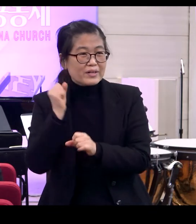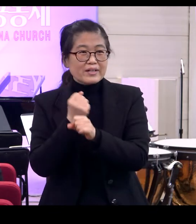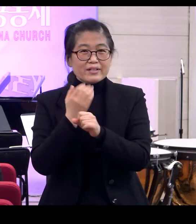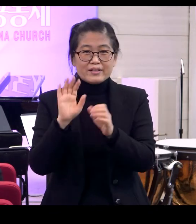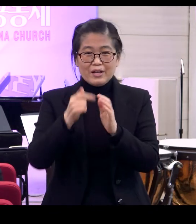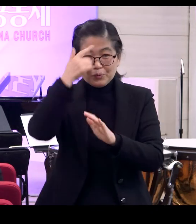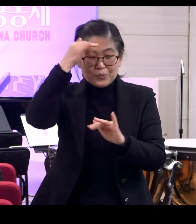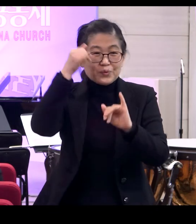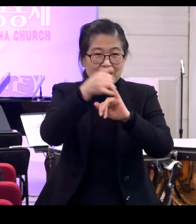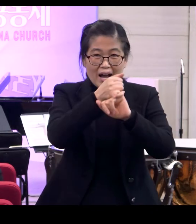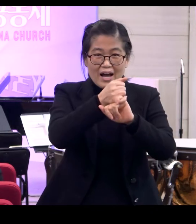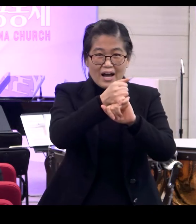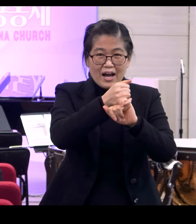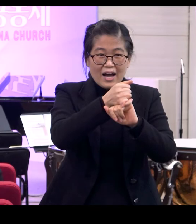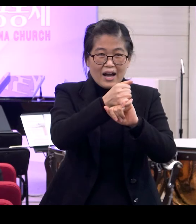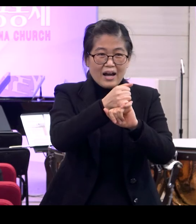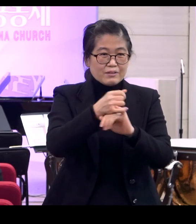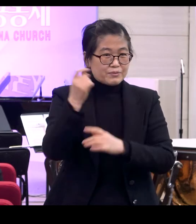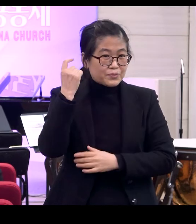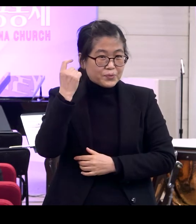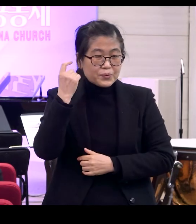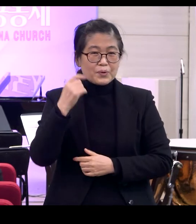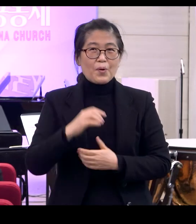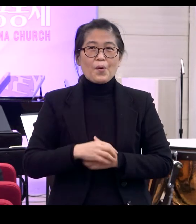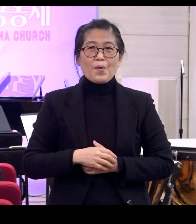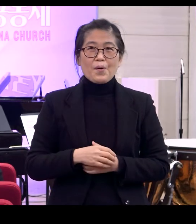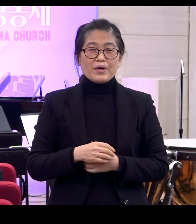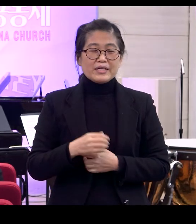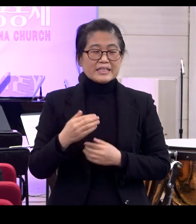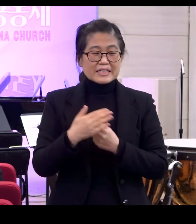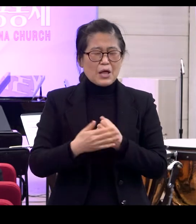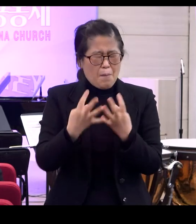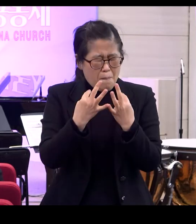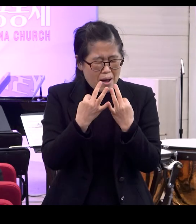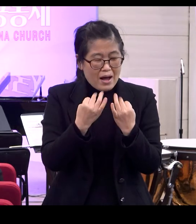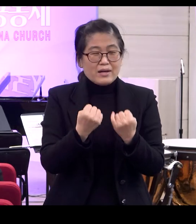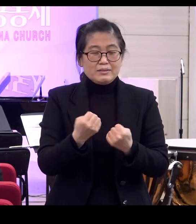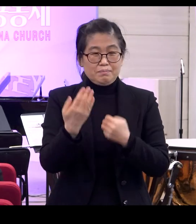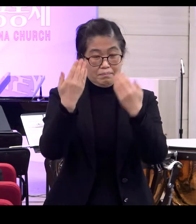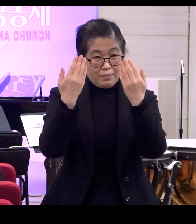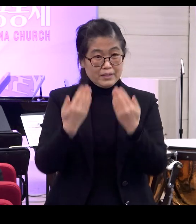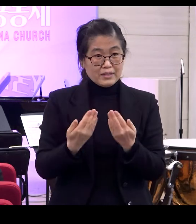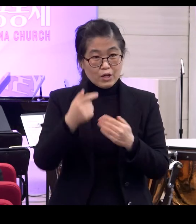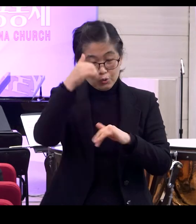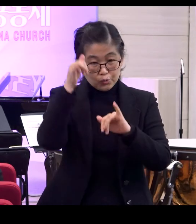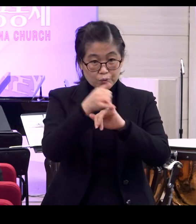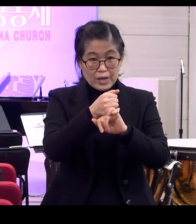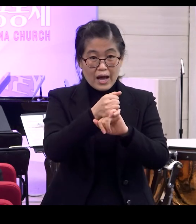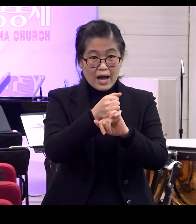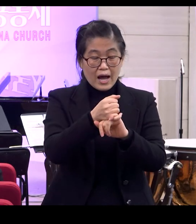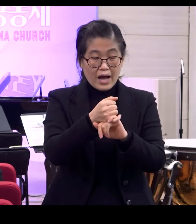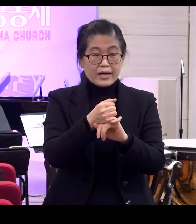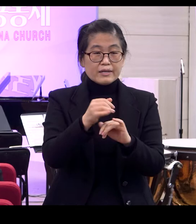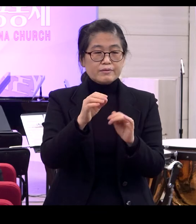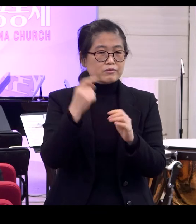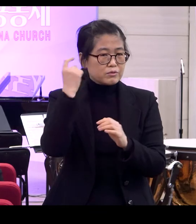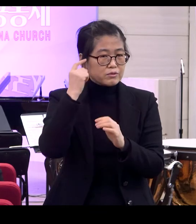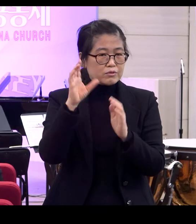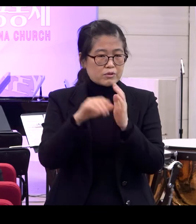구약신학 들으면서 굉장히 많이 은혜를 받았는데 그 구약신학 시간에 교수님이 바로 이 질문을 던지셨어요